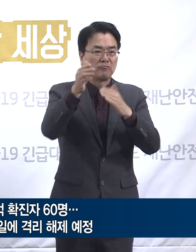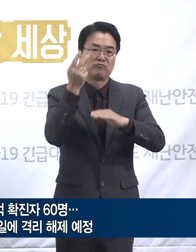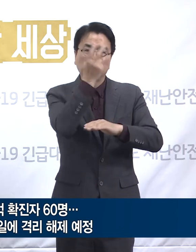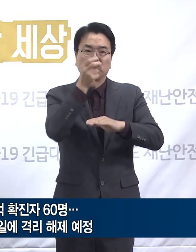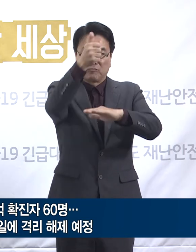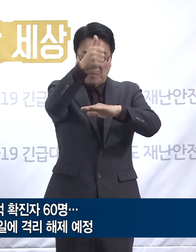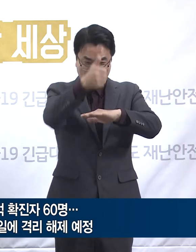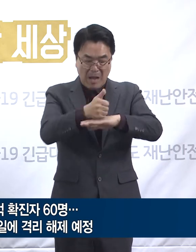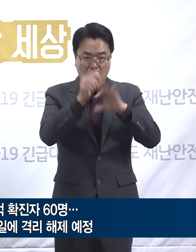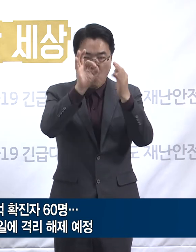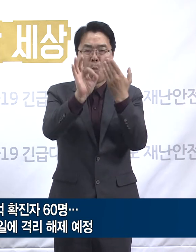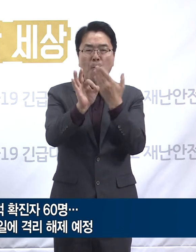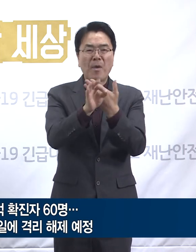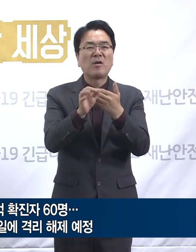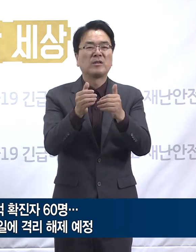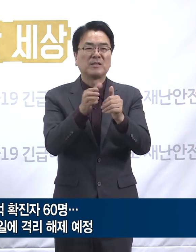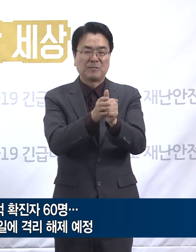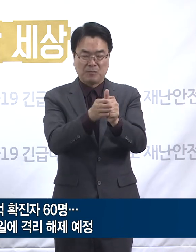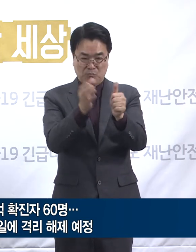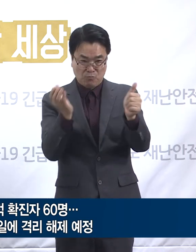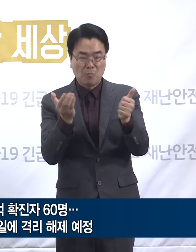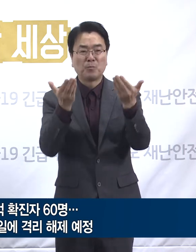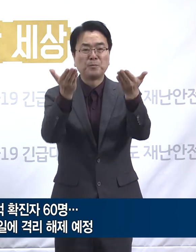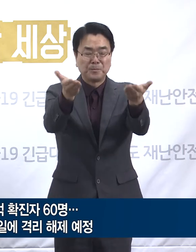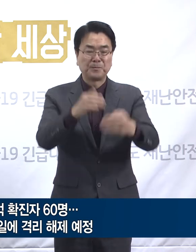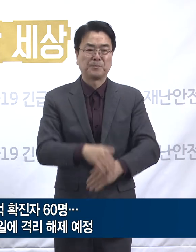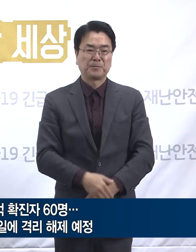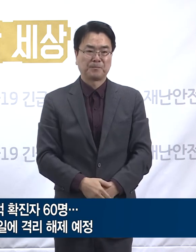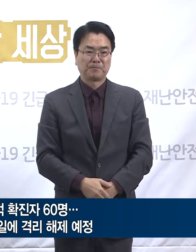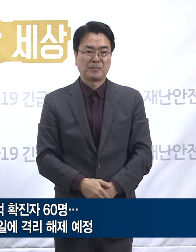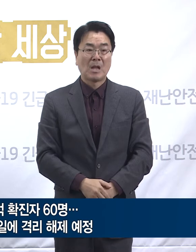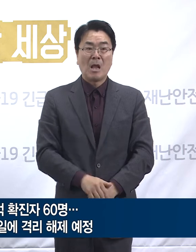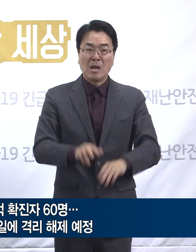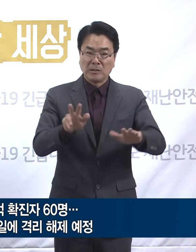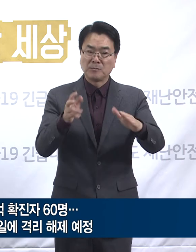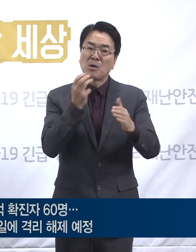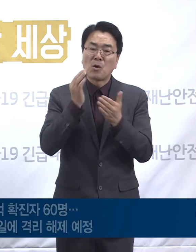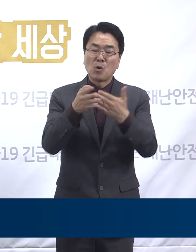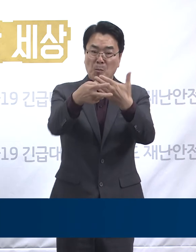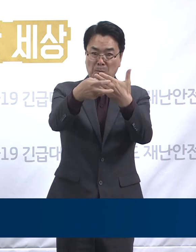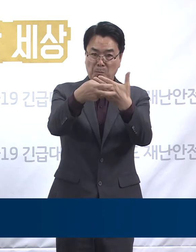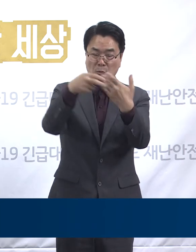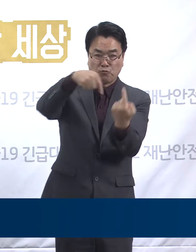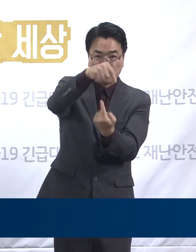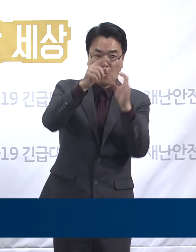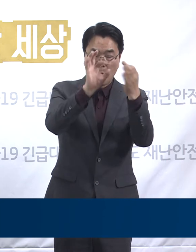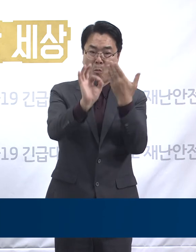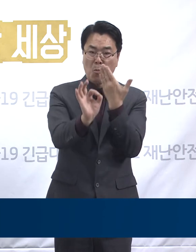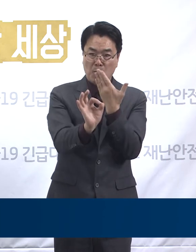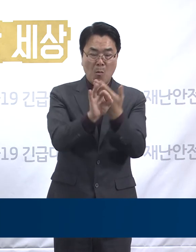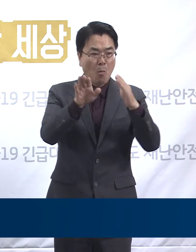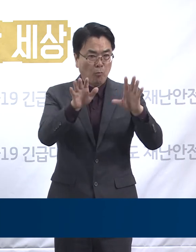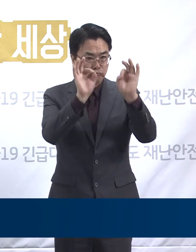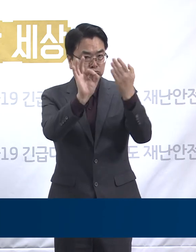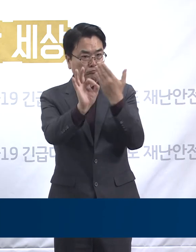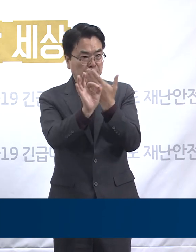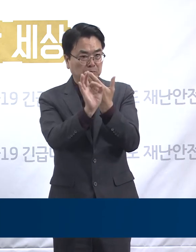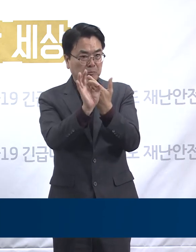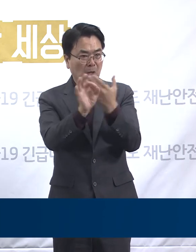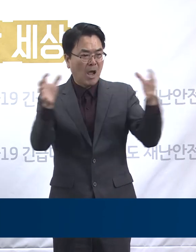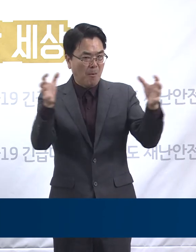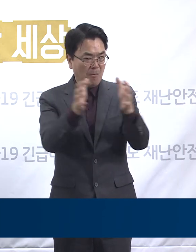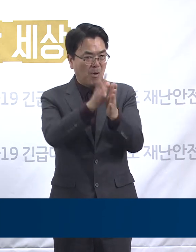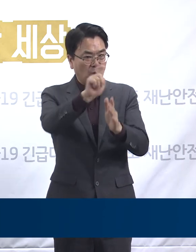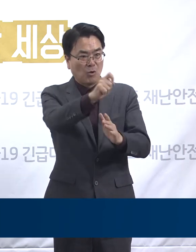해제될 예정입니다. 다음은 경기도 병상 운영 현황입니다. 10월 16일 0시 기준 경기도는 총